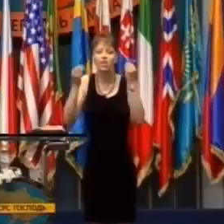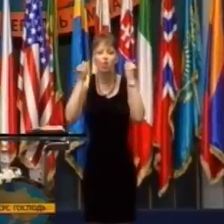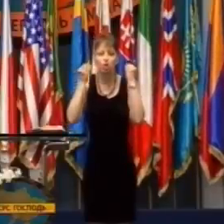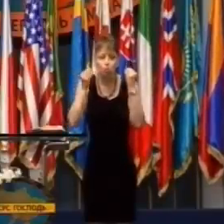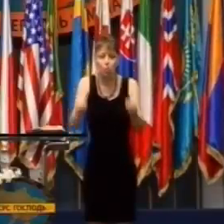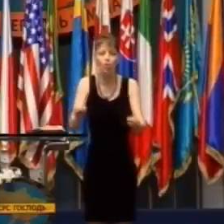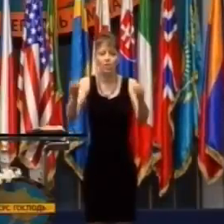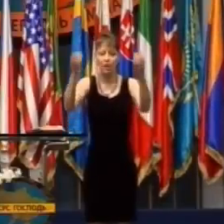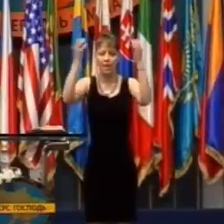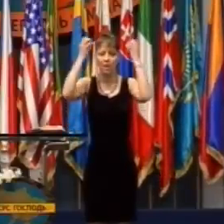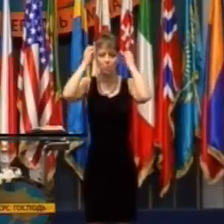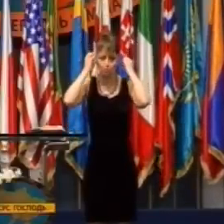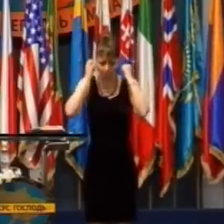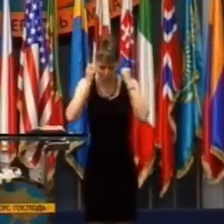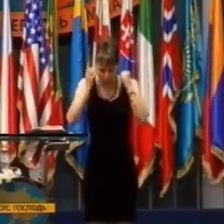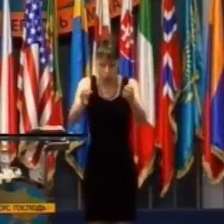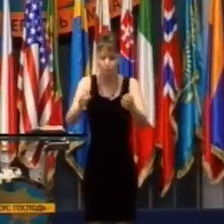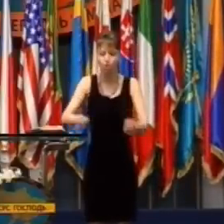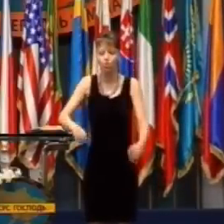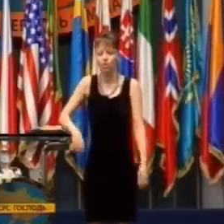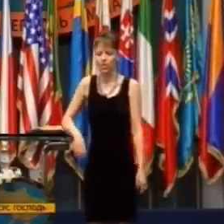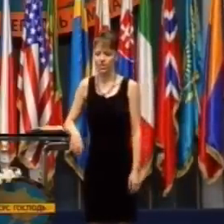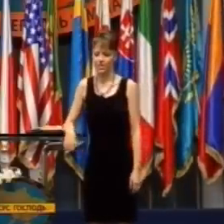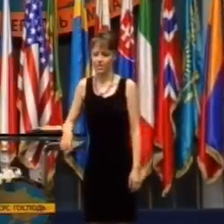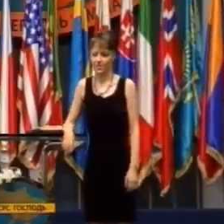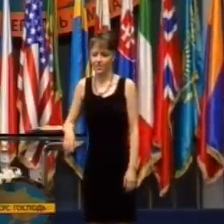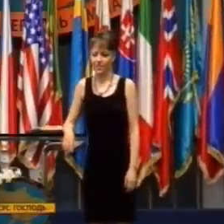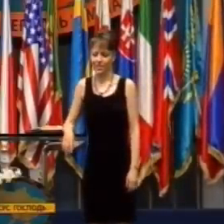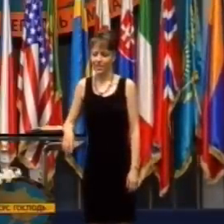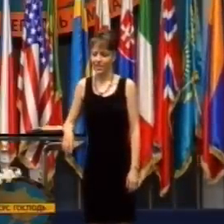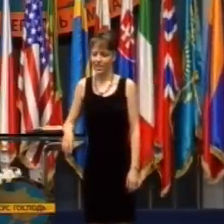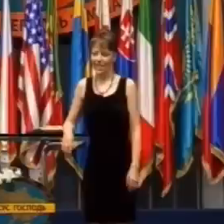Jediný spôsob, ako získať zázrak je to,